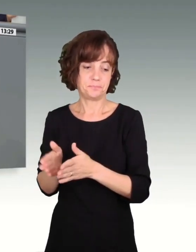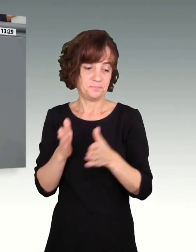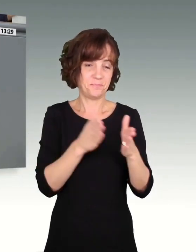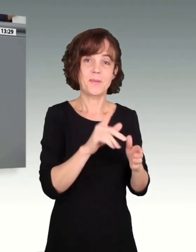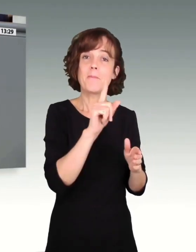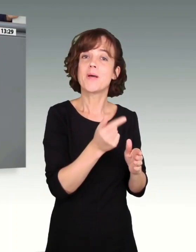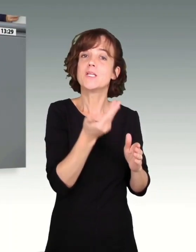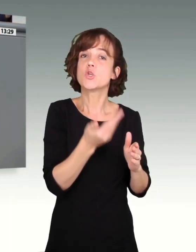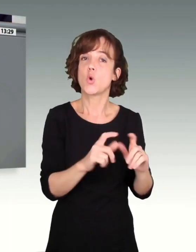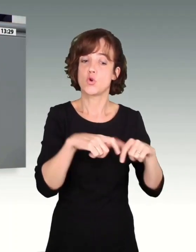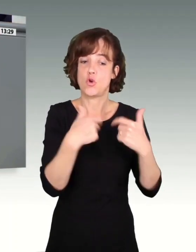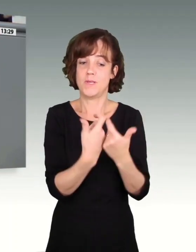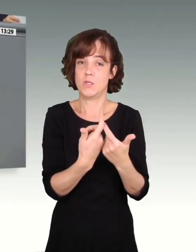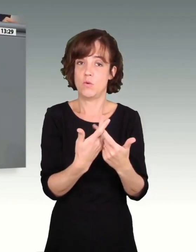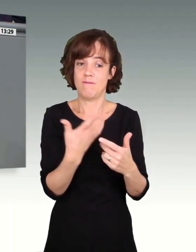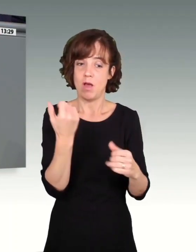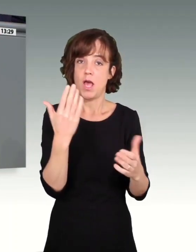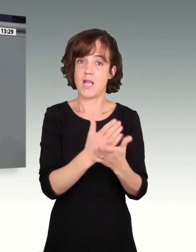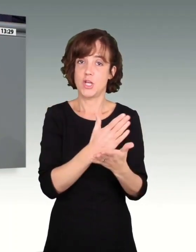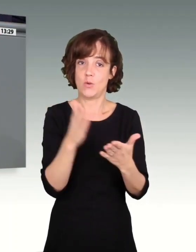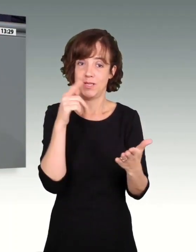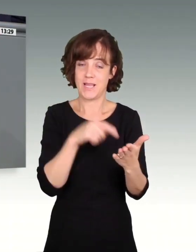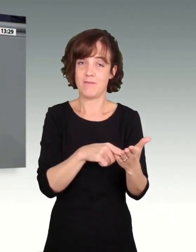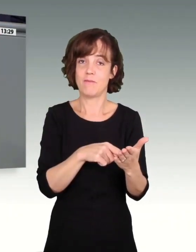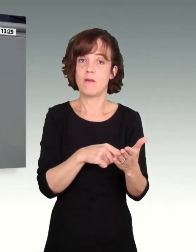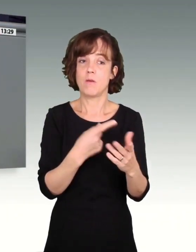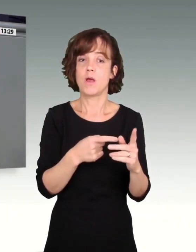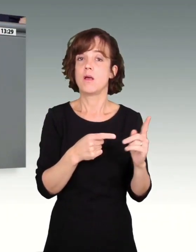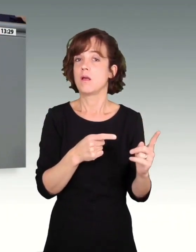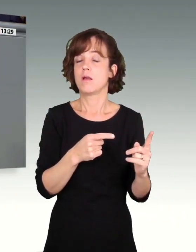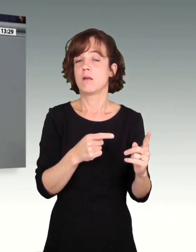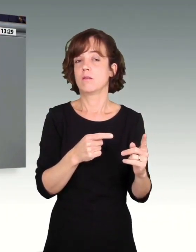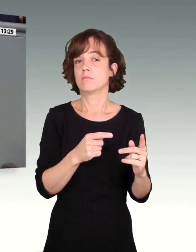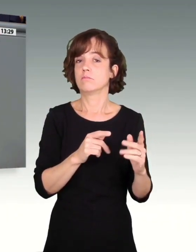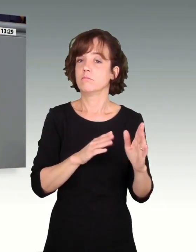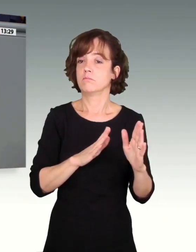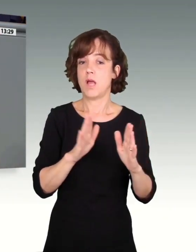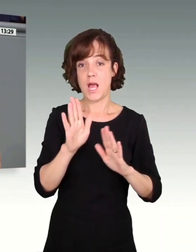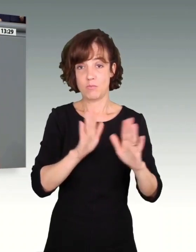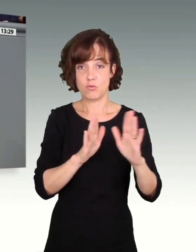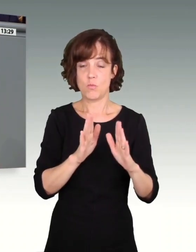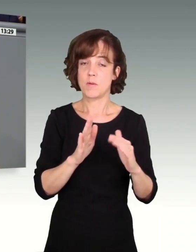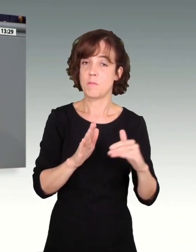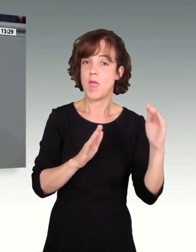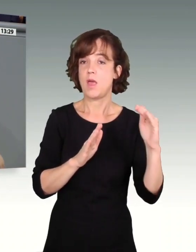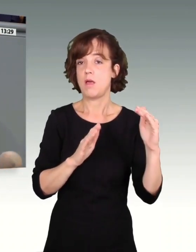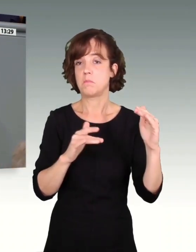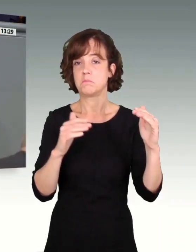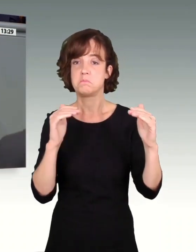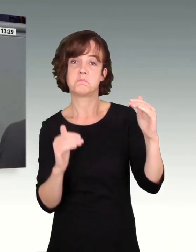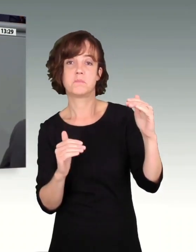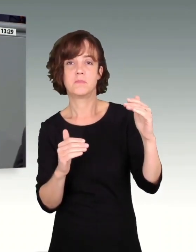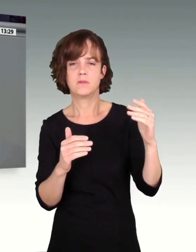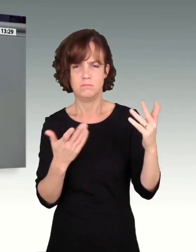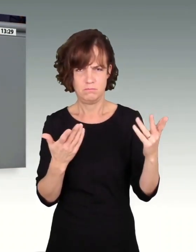hat aber dieses Mal eine Entscheidung getroffen, in der die eine Seite die andere Seite überstimmt hat. So funktioniert das aber nicht. Und so funktioniert das auch nicht mit dem